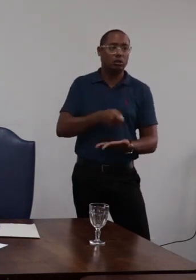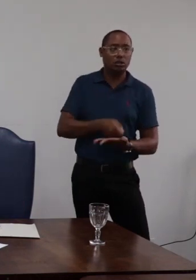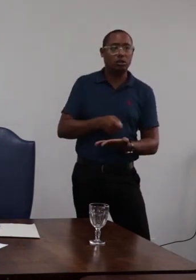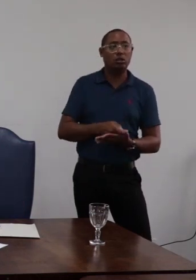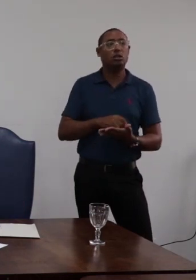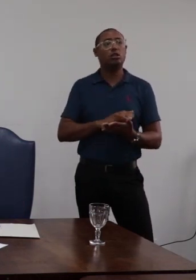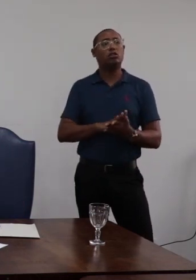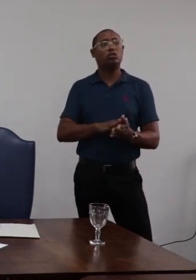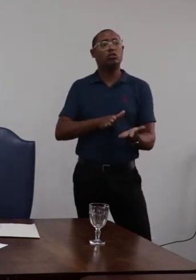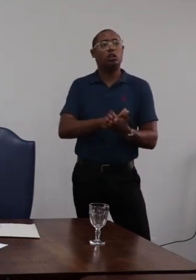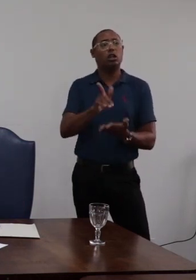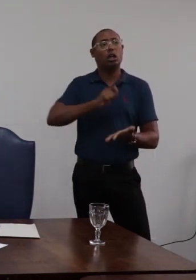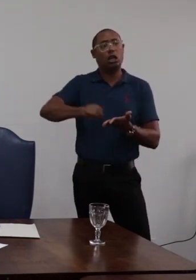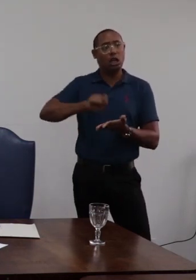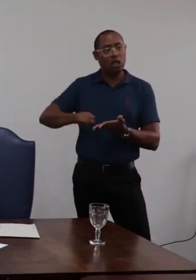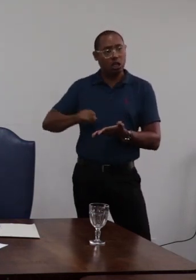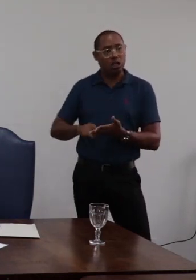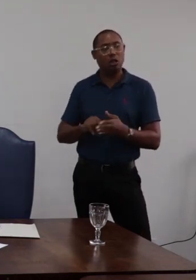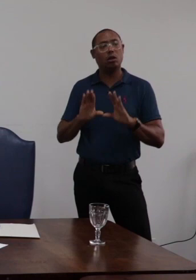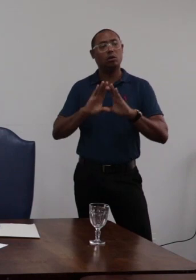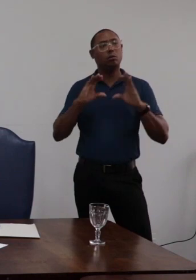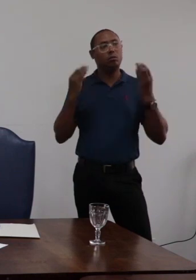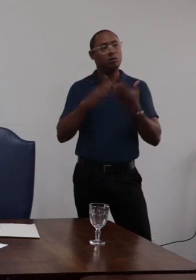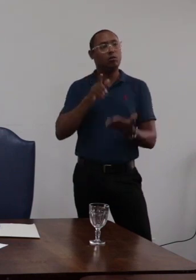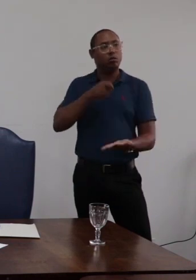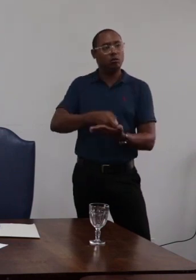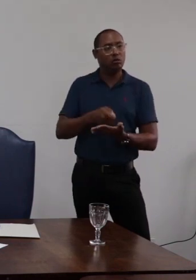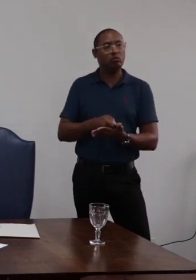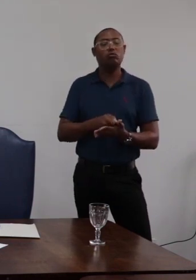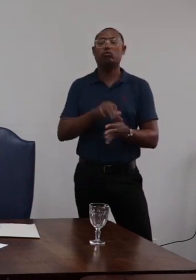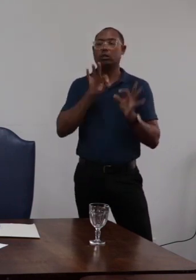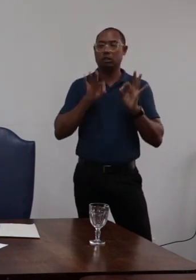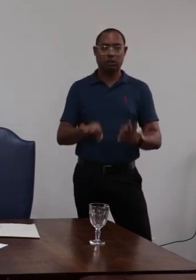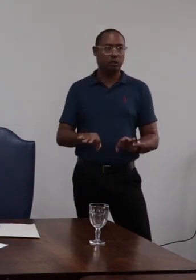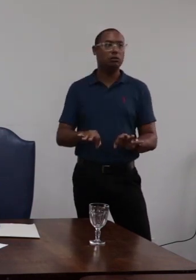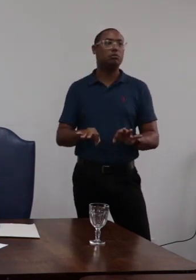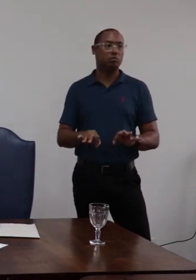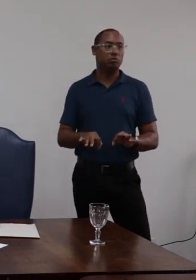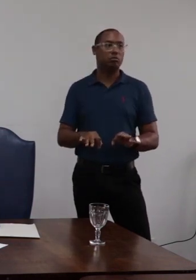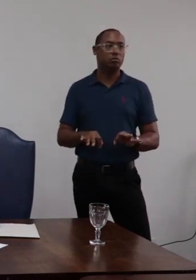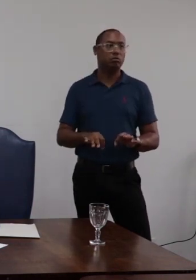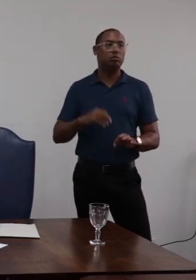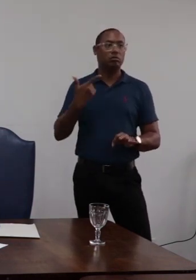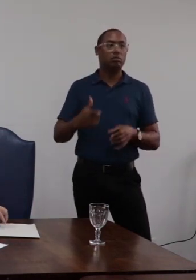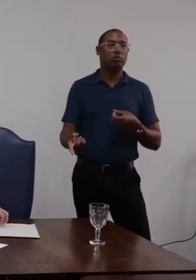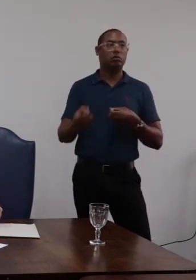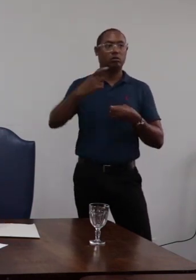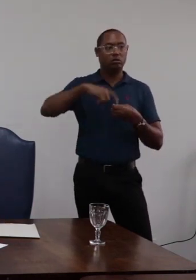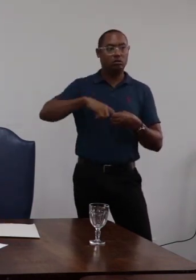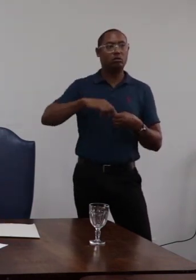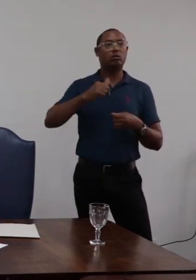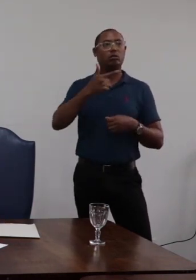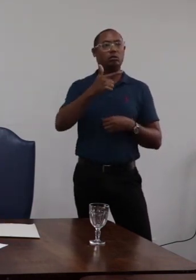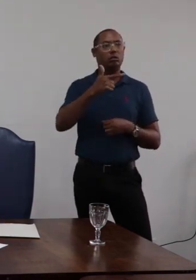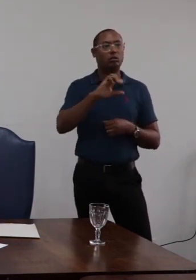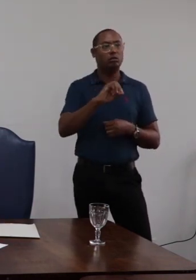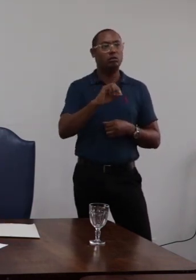advertência por escrito aplicada pela comissão foi justa e proporcional voltando ao processo de número